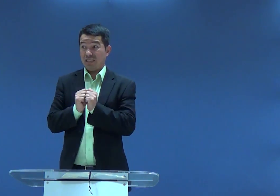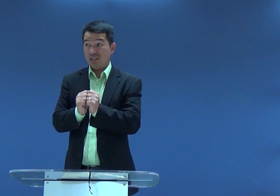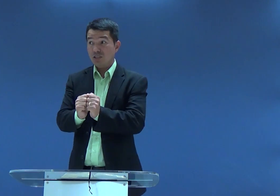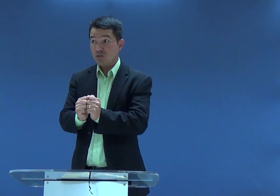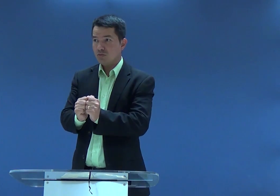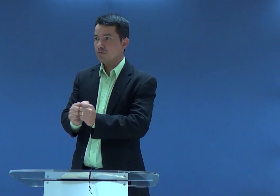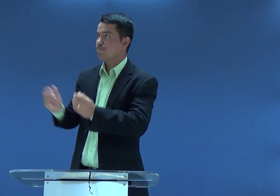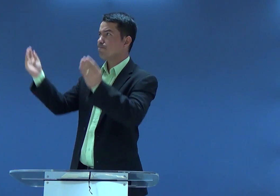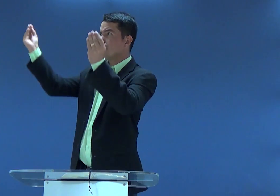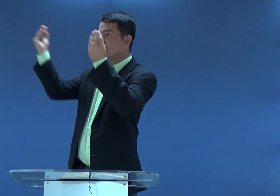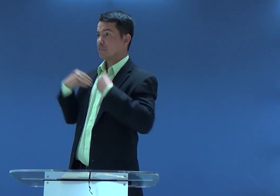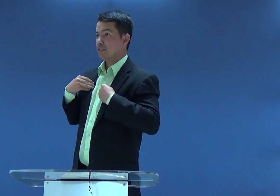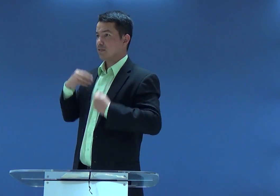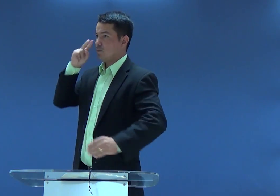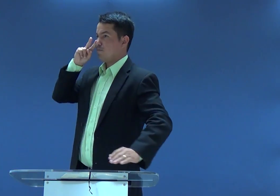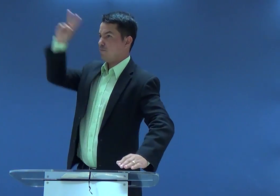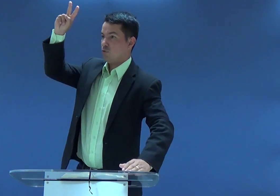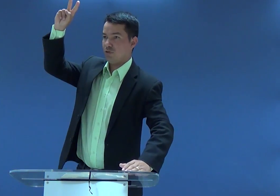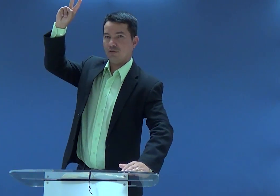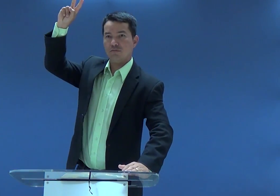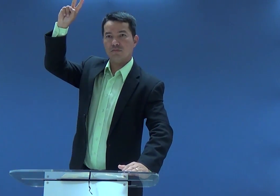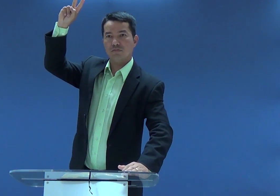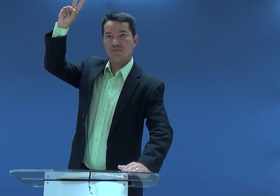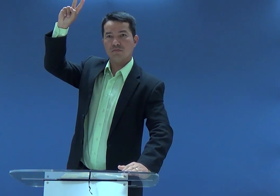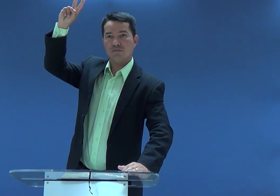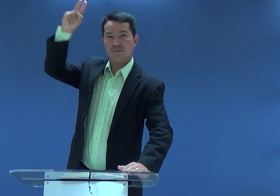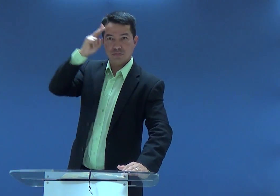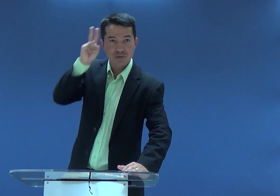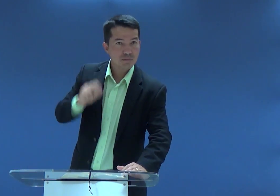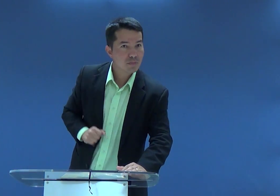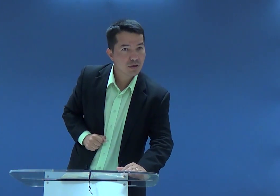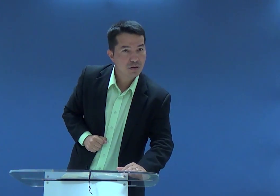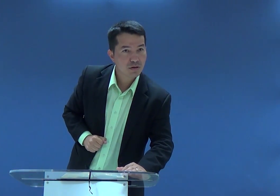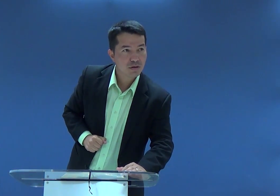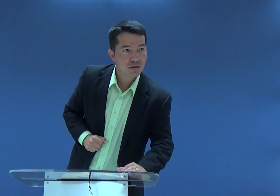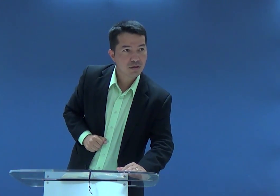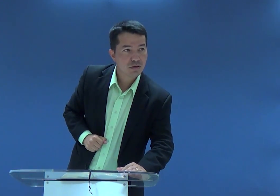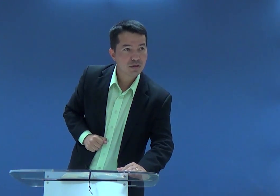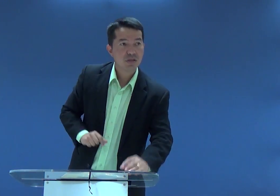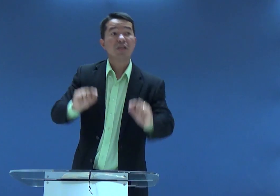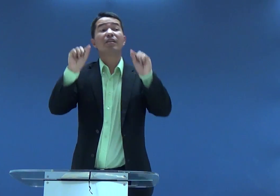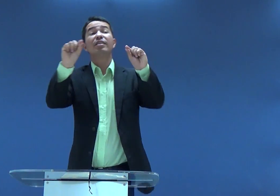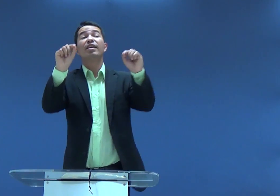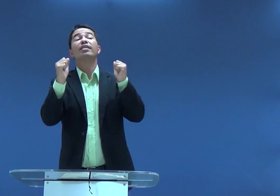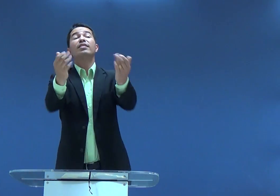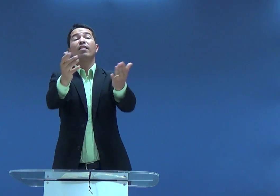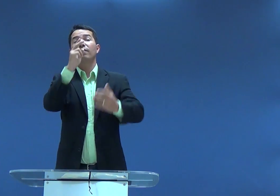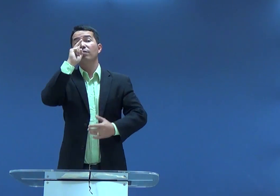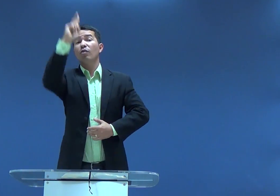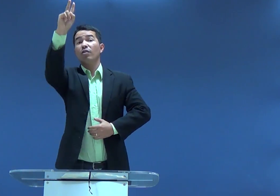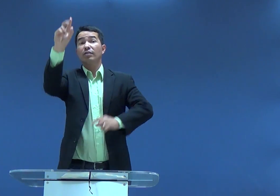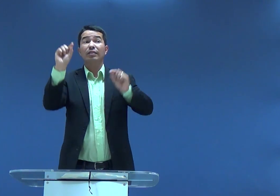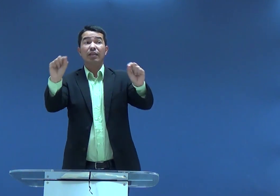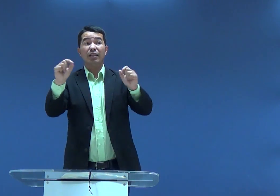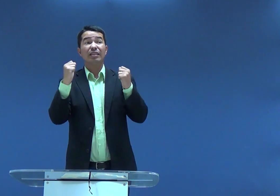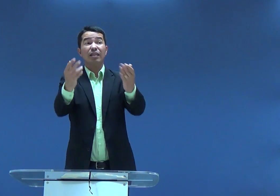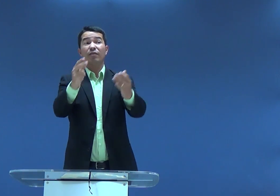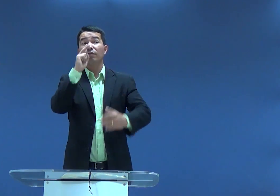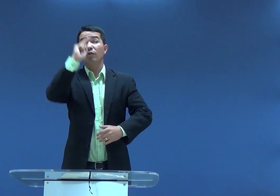Cristo, que me fortalece, conhece essa passagem? quem te dá força? quem?